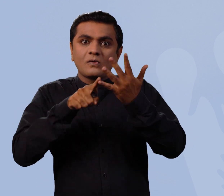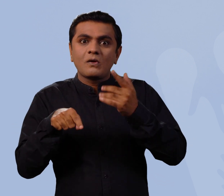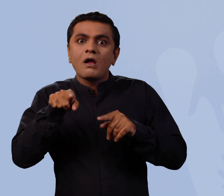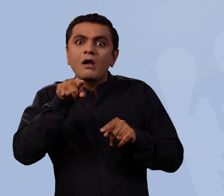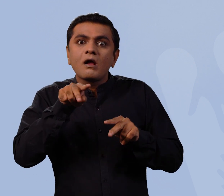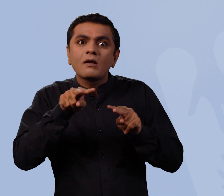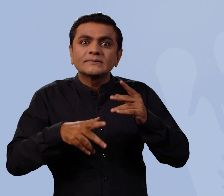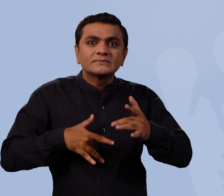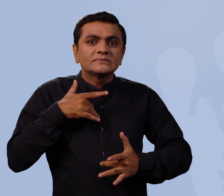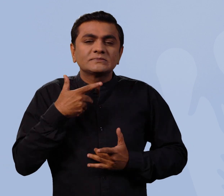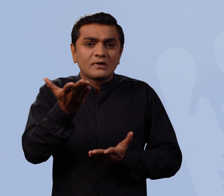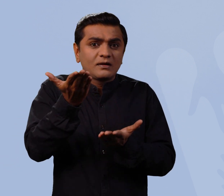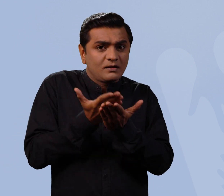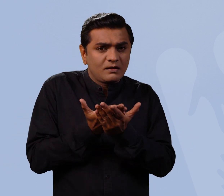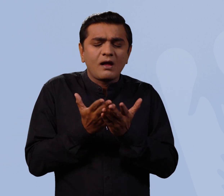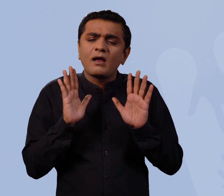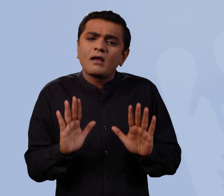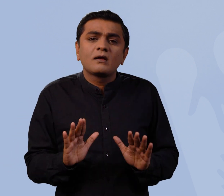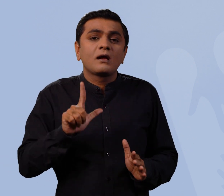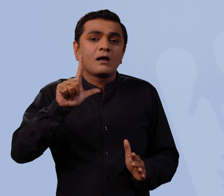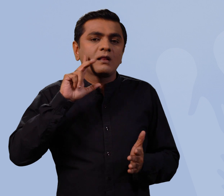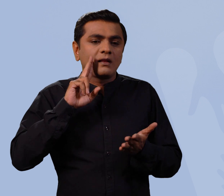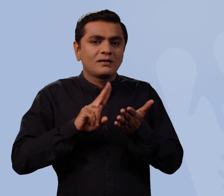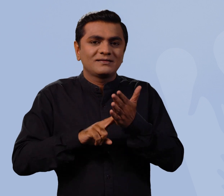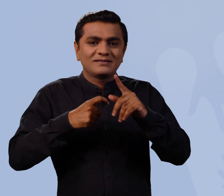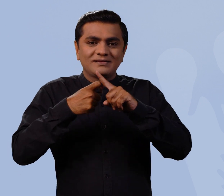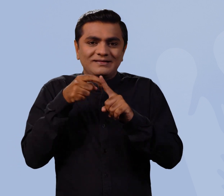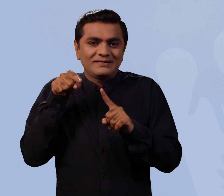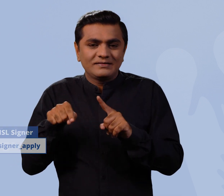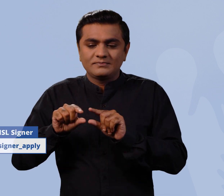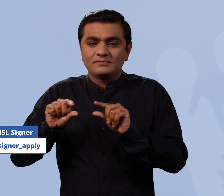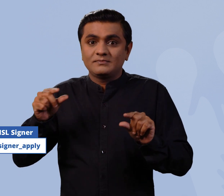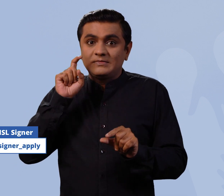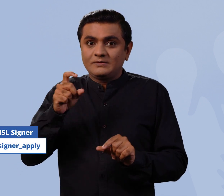आप क्राइटीरिया पर मैच करते हैं तो अपलाई कर दे इस लिंक पर क्लिक कीजिए